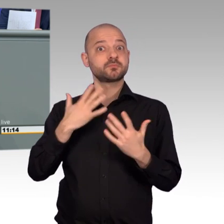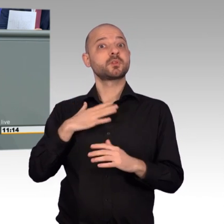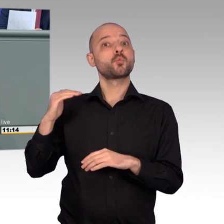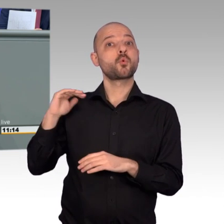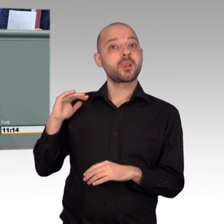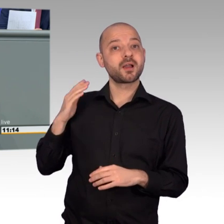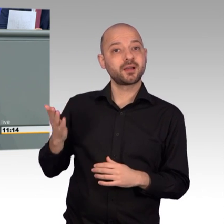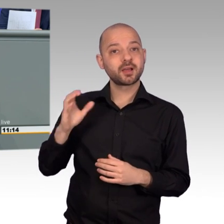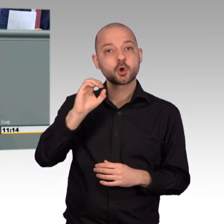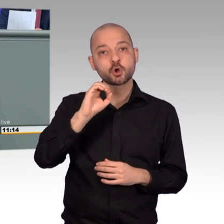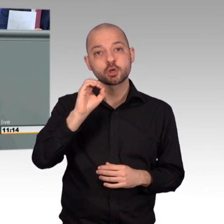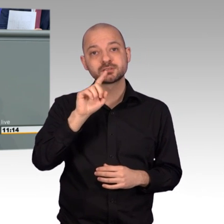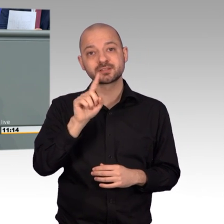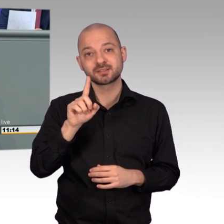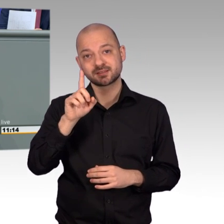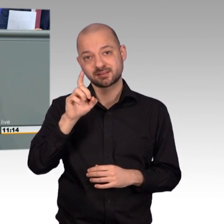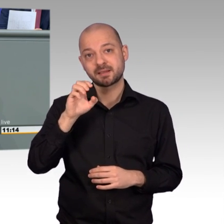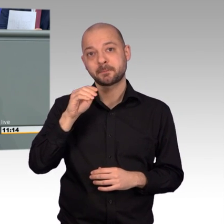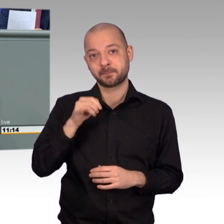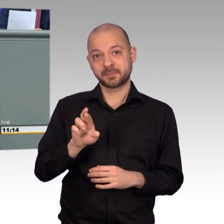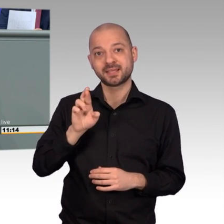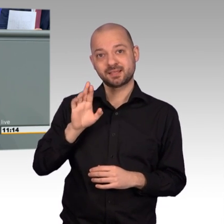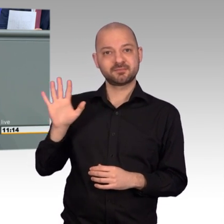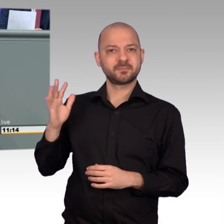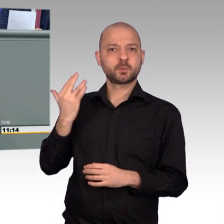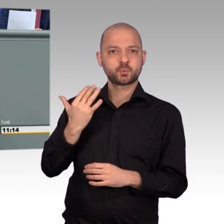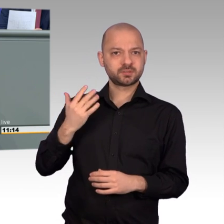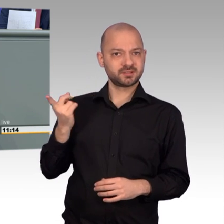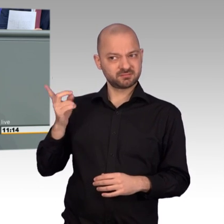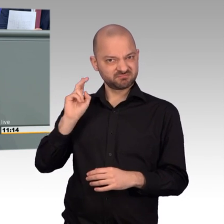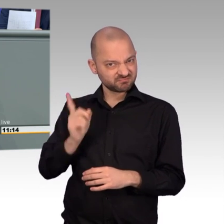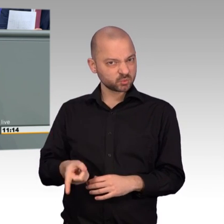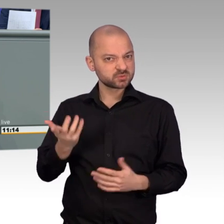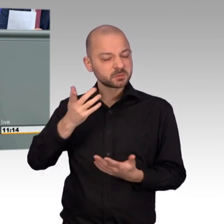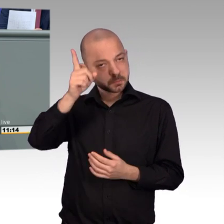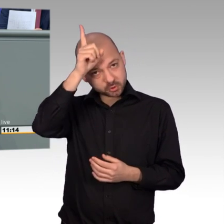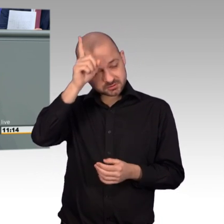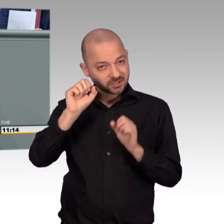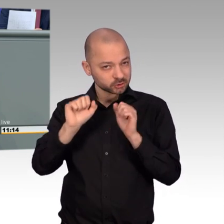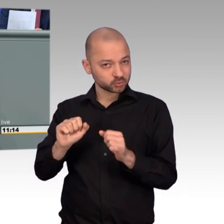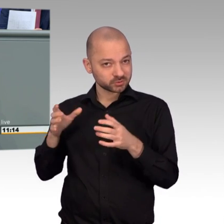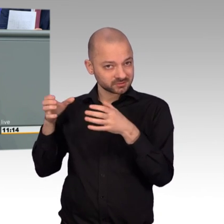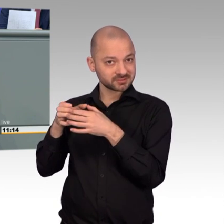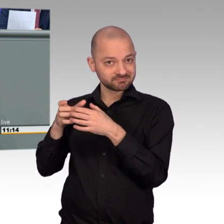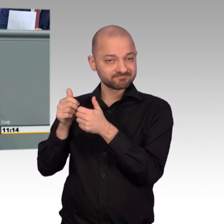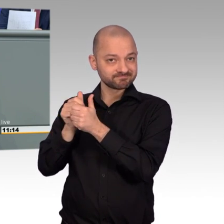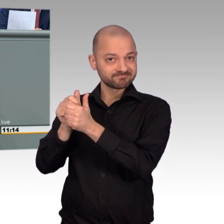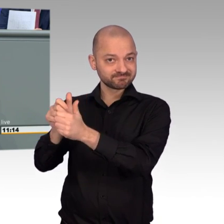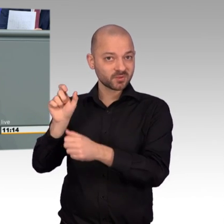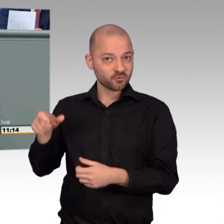unter Polizeischutz gestellt werden muss, weil er Bedrohungen ausgesetzt wird, dann verurteilen wir dies alle und sind alle solidarisch mit dem Kollegen